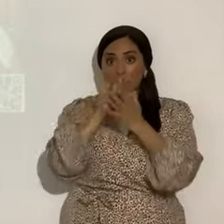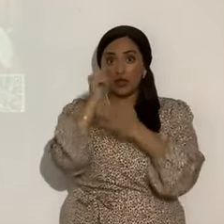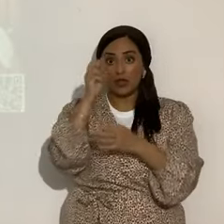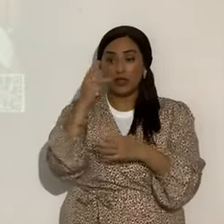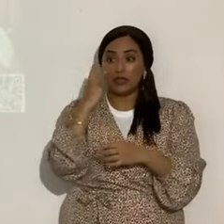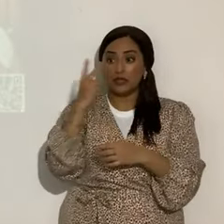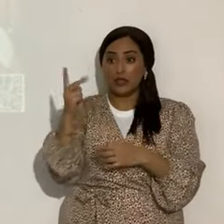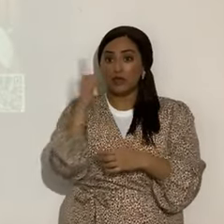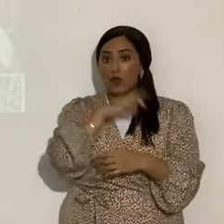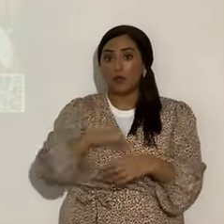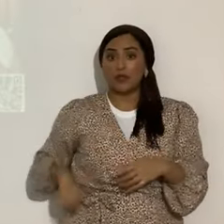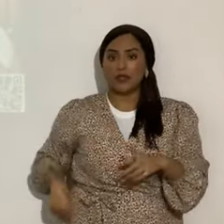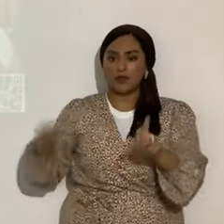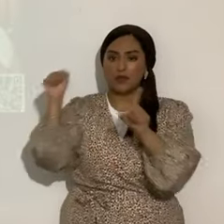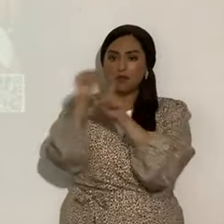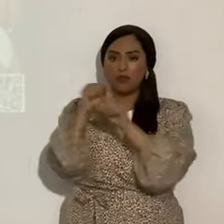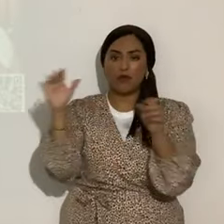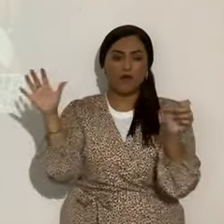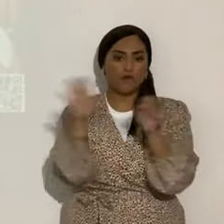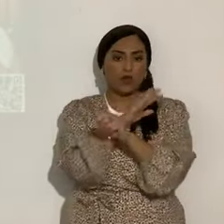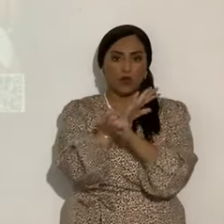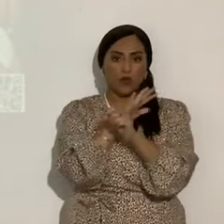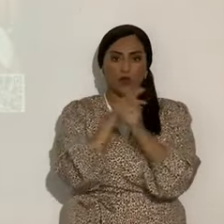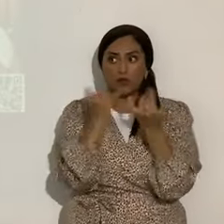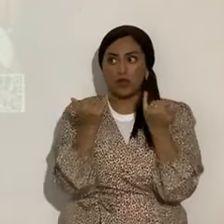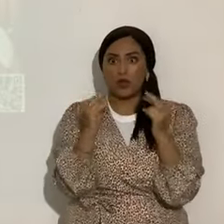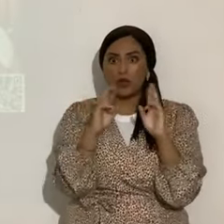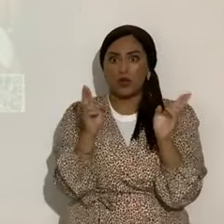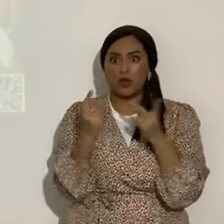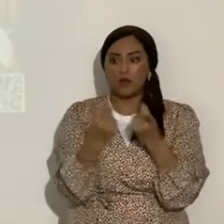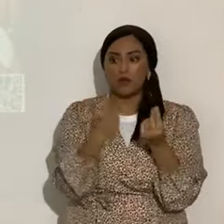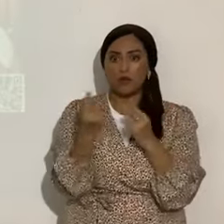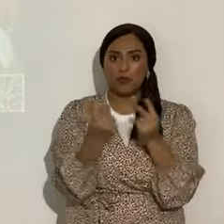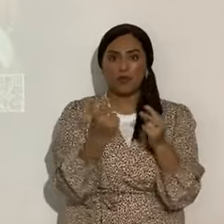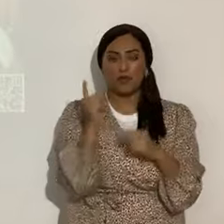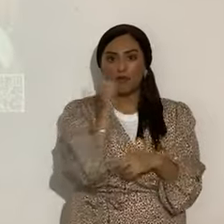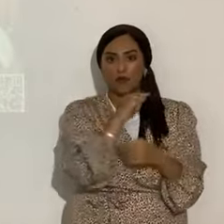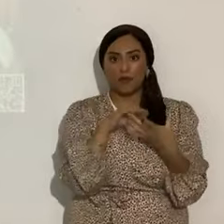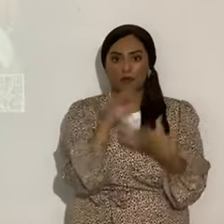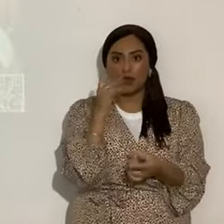los engañó totalmente. Pero de hecho, ya está operando su espíritu. Mira cómo está el mundo.